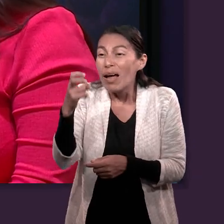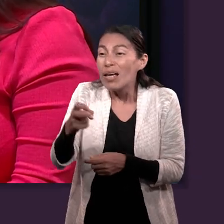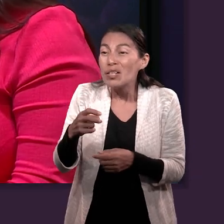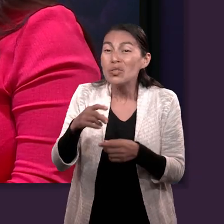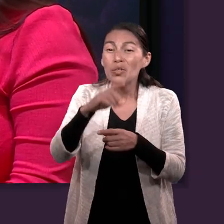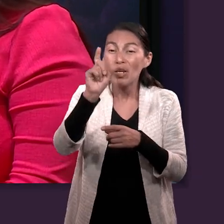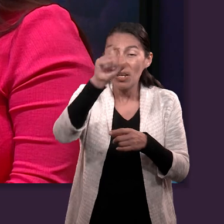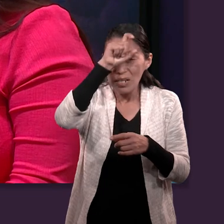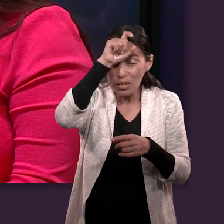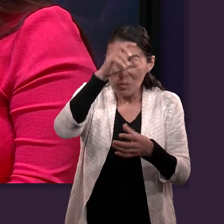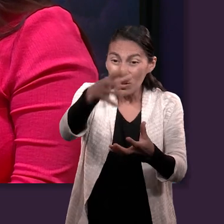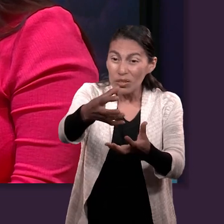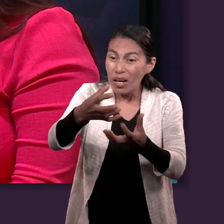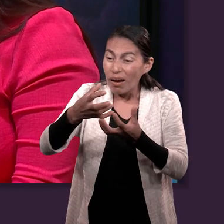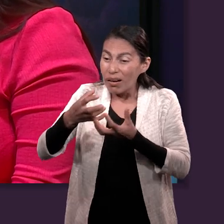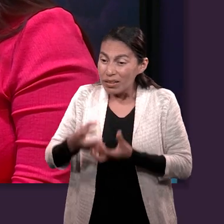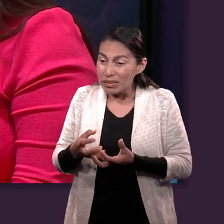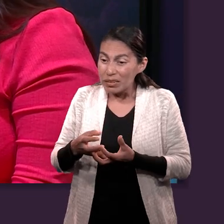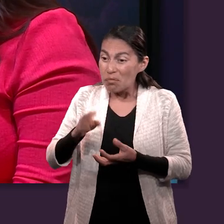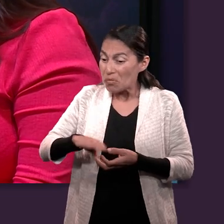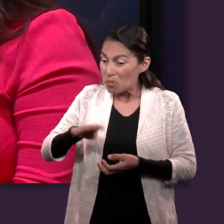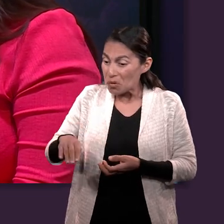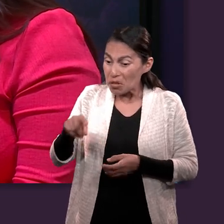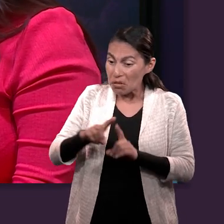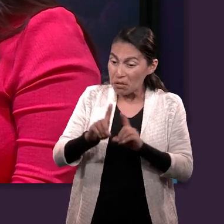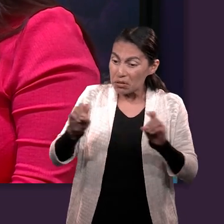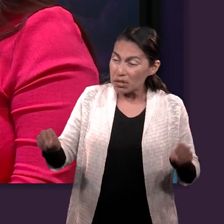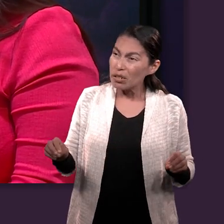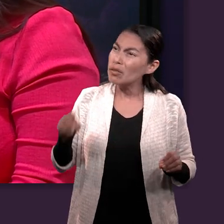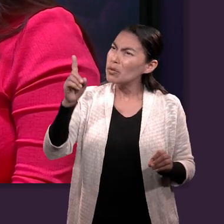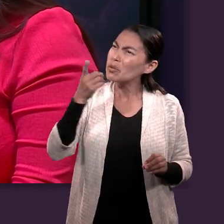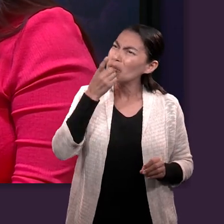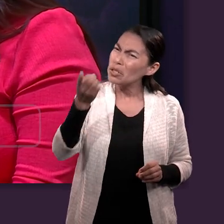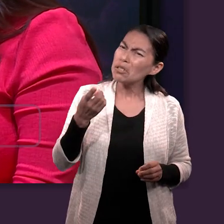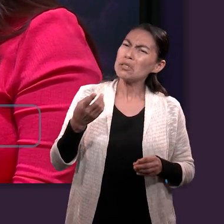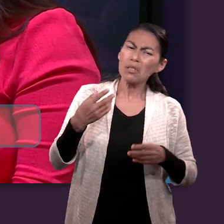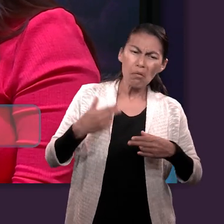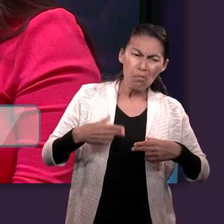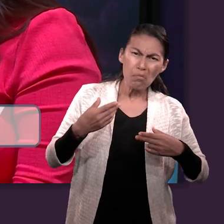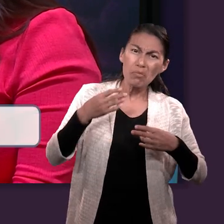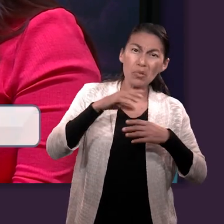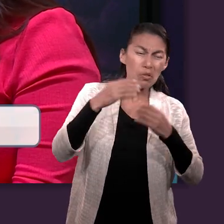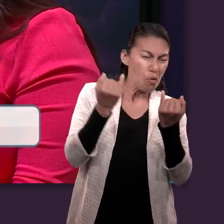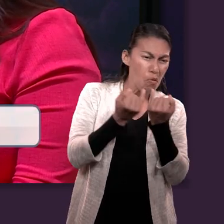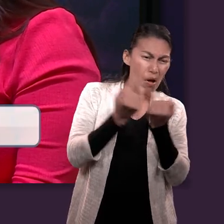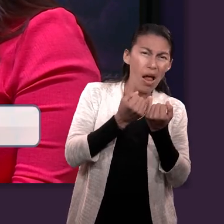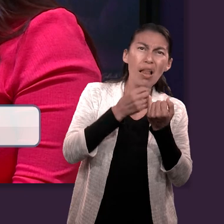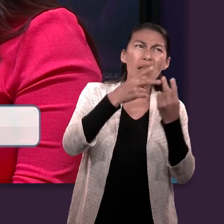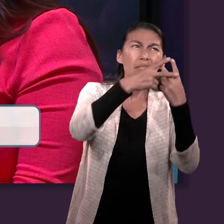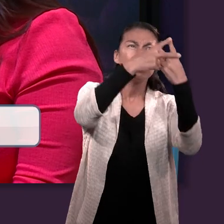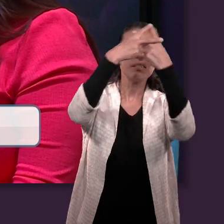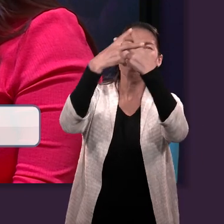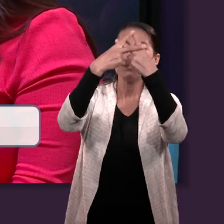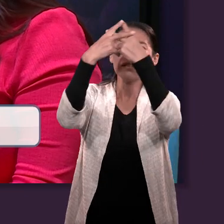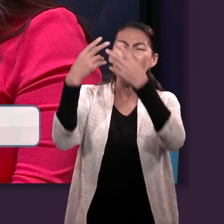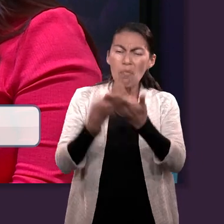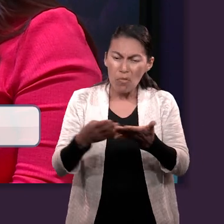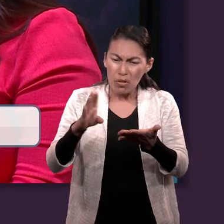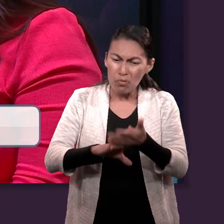a los cuales has jurado por ti mismo y les has dicho, yo multiplicaré vuestra descendencia como las estrellas del cielo. Y la tomarán